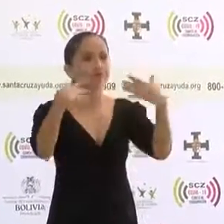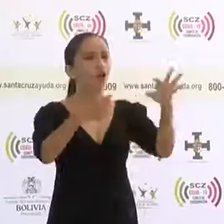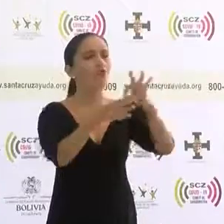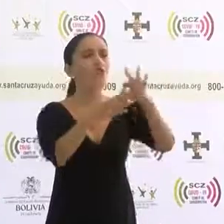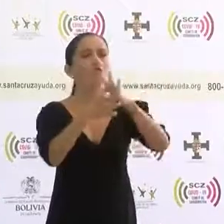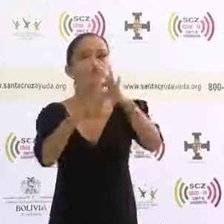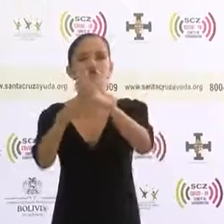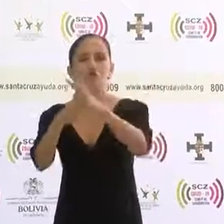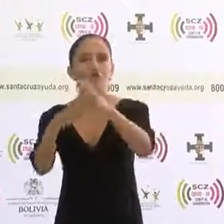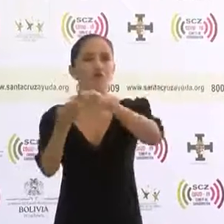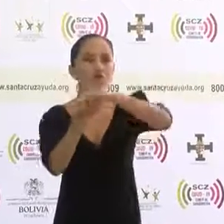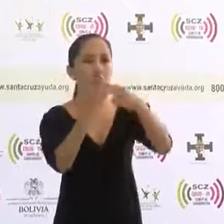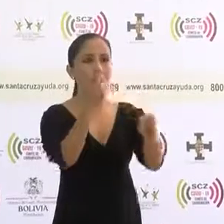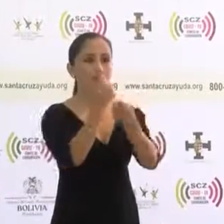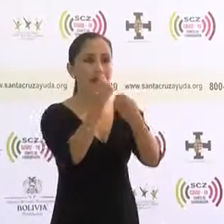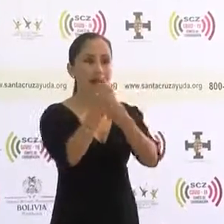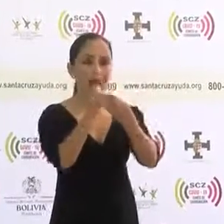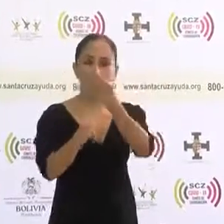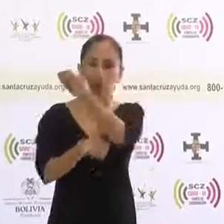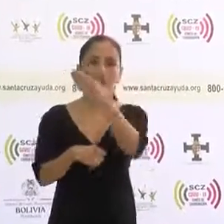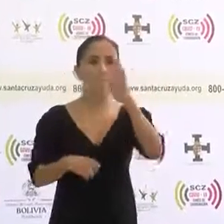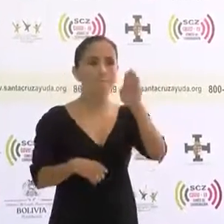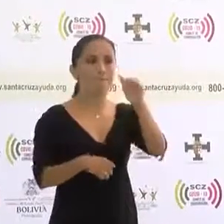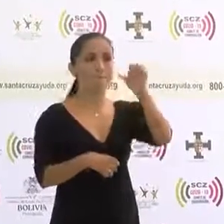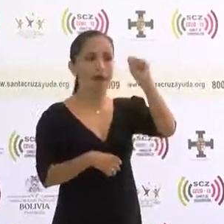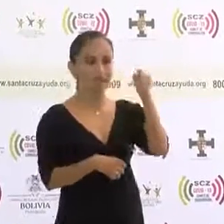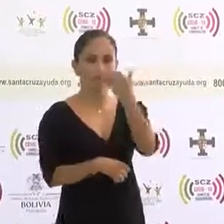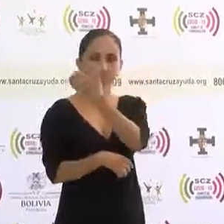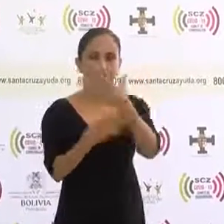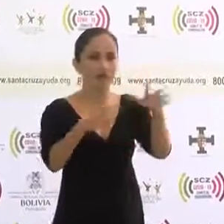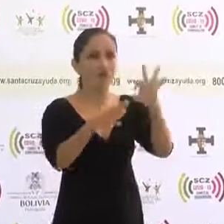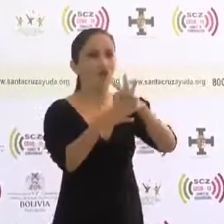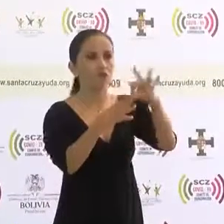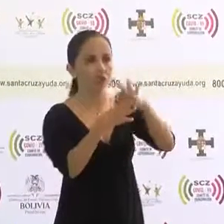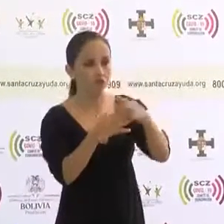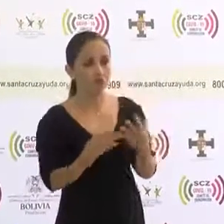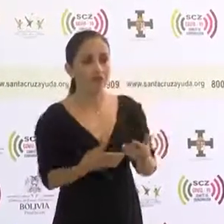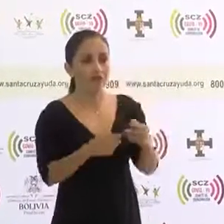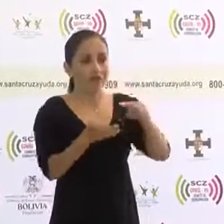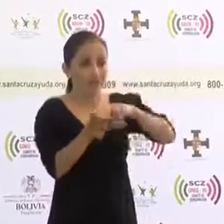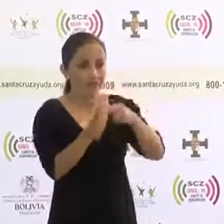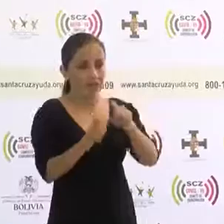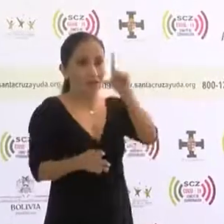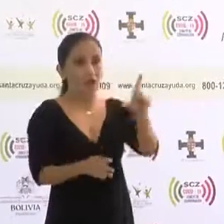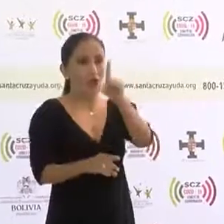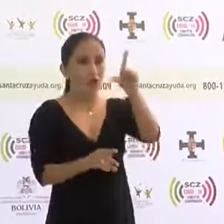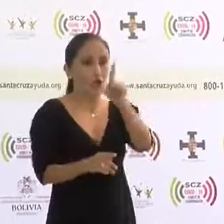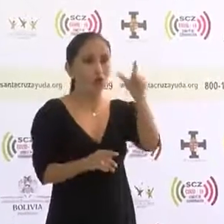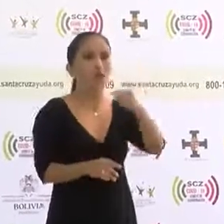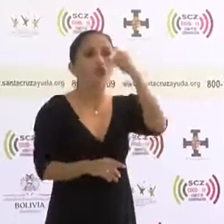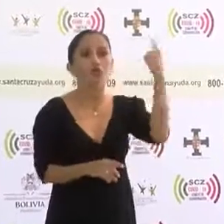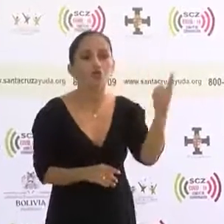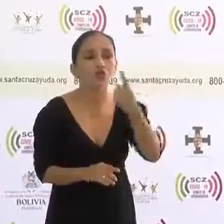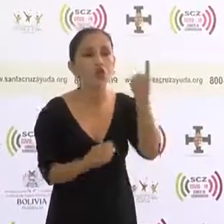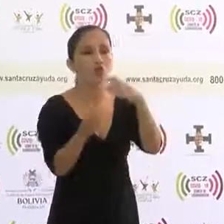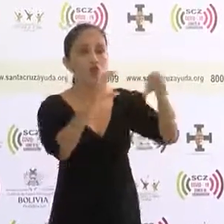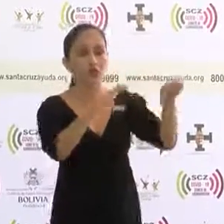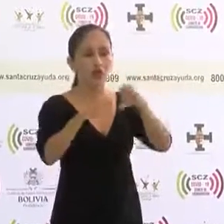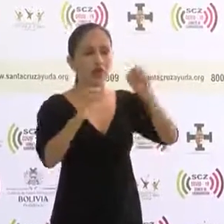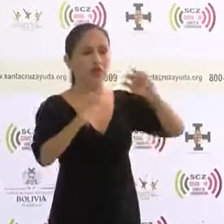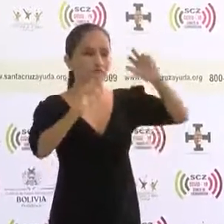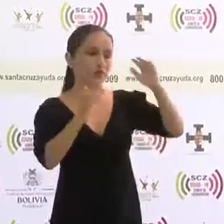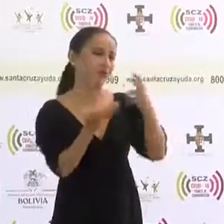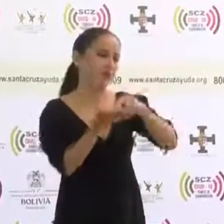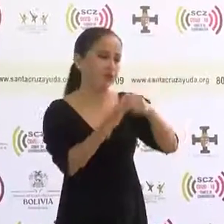se encuentra funcionando el Banco de Alimentos Solidarios. A partir de lunes, solo se realizarán de manera